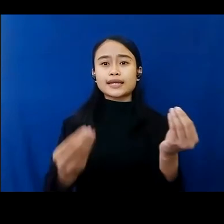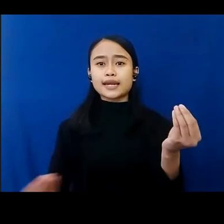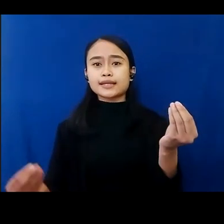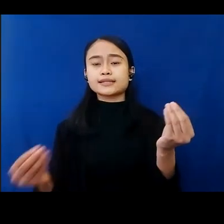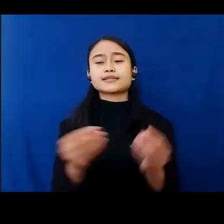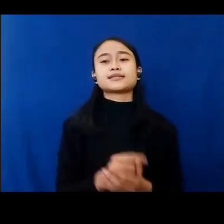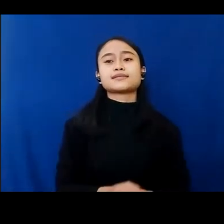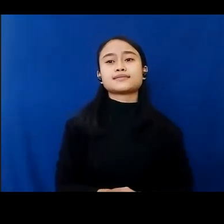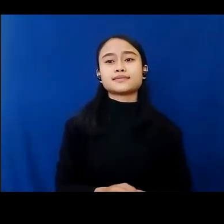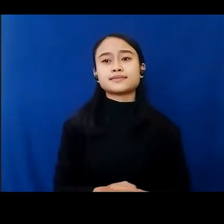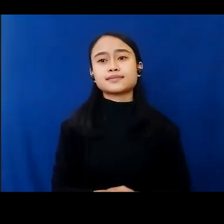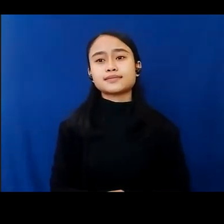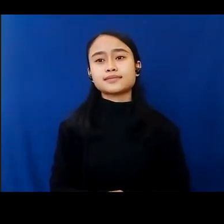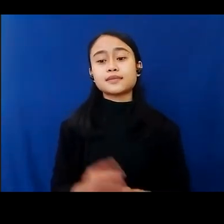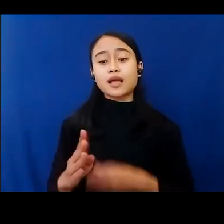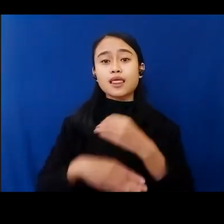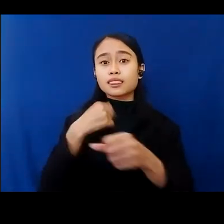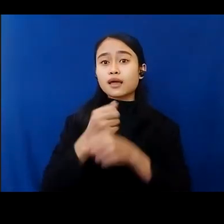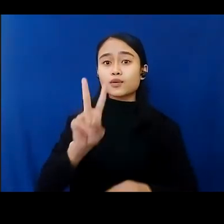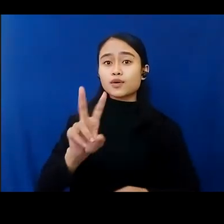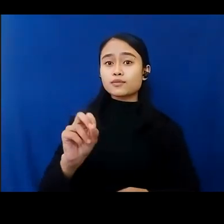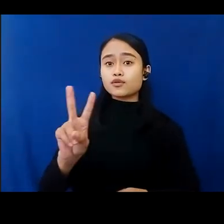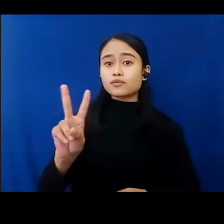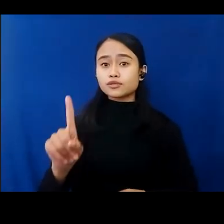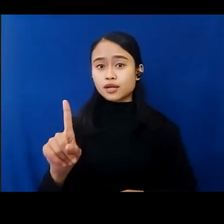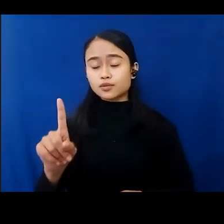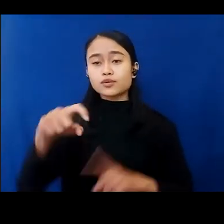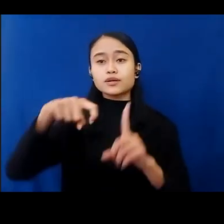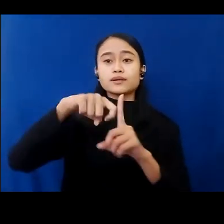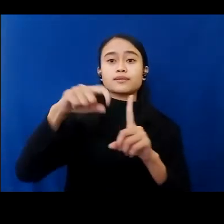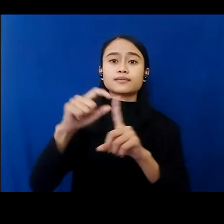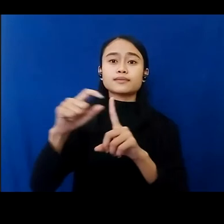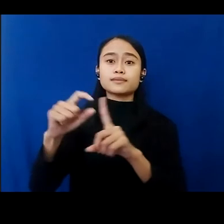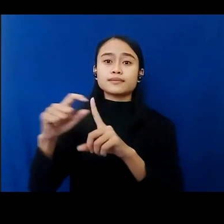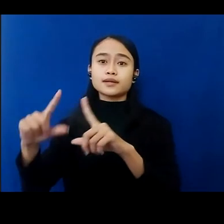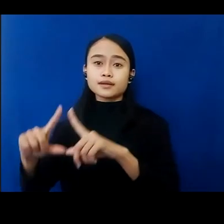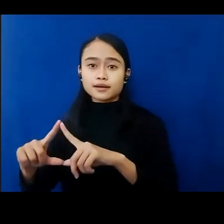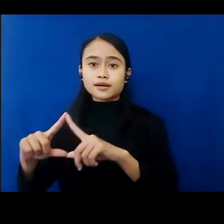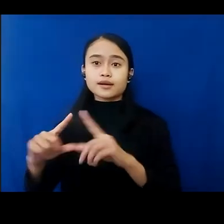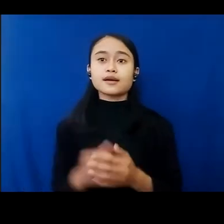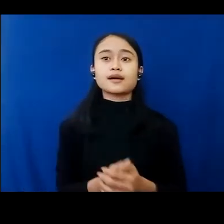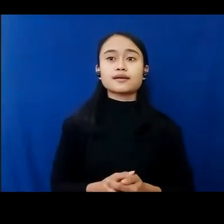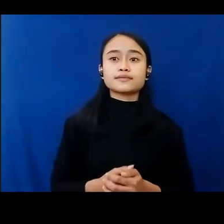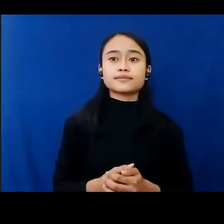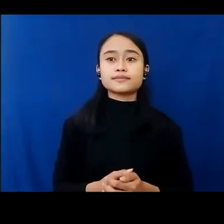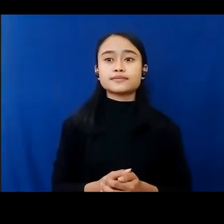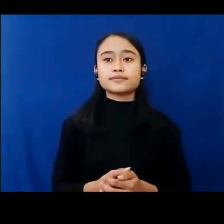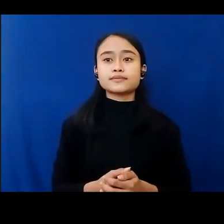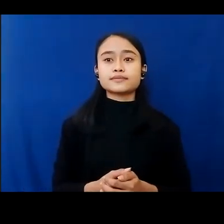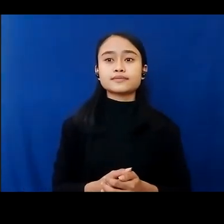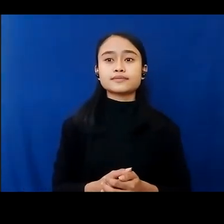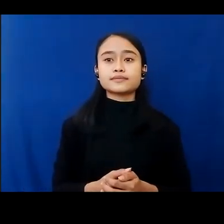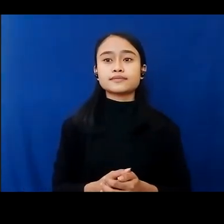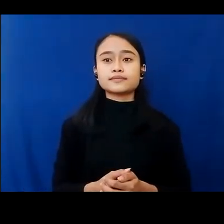Tahun 2021, Kementerian Pemberdayaan Perempuan dan Pelindungan Anak sebagai leading sektor penyelenggaraan